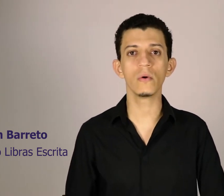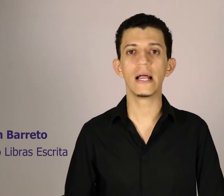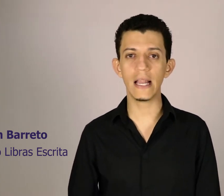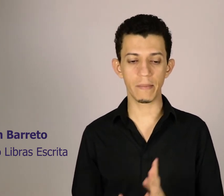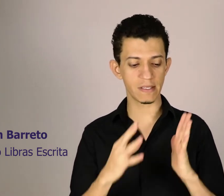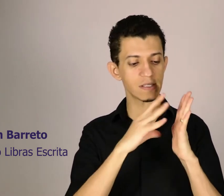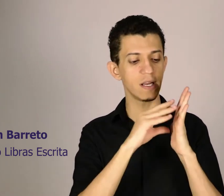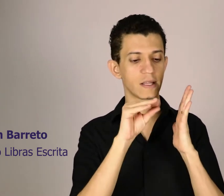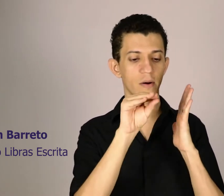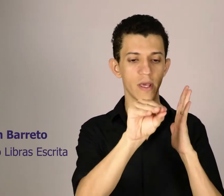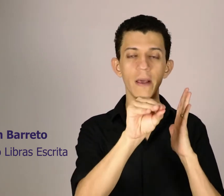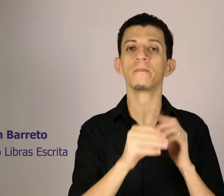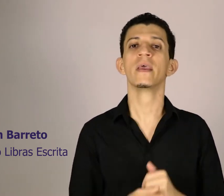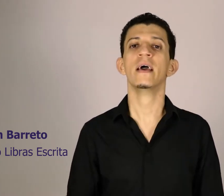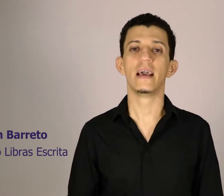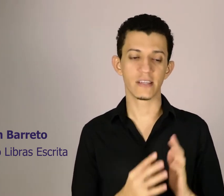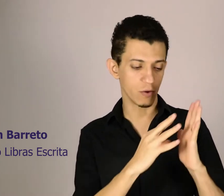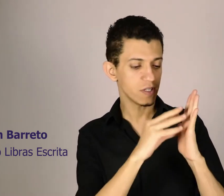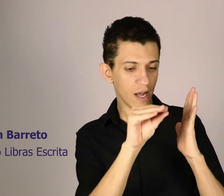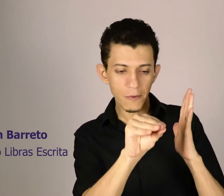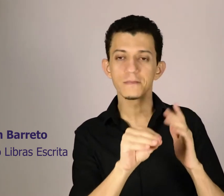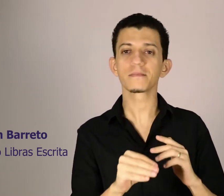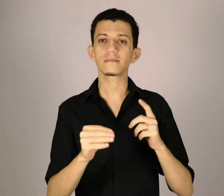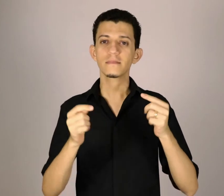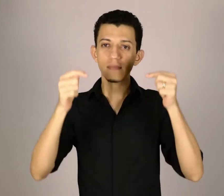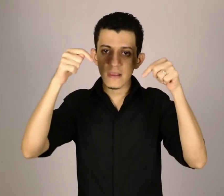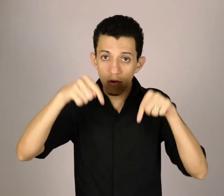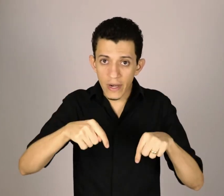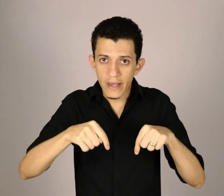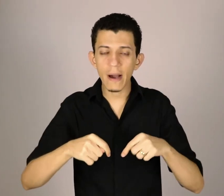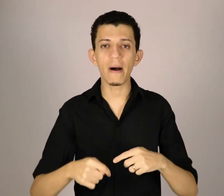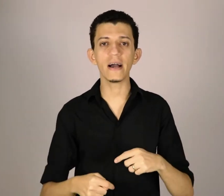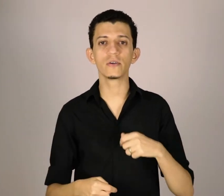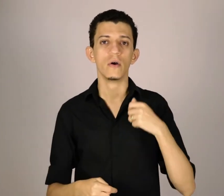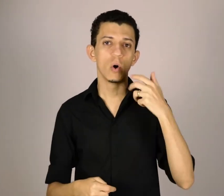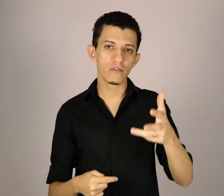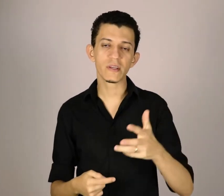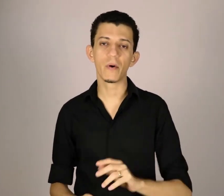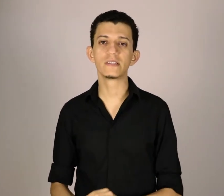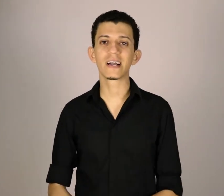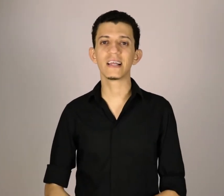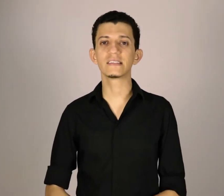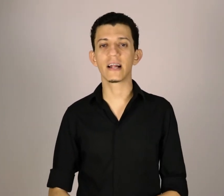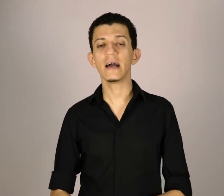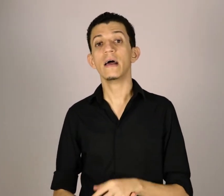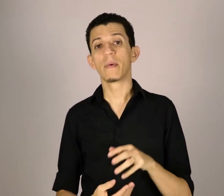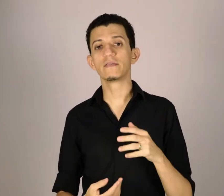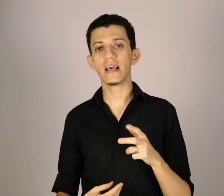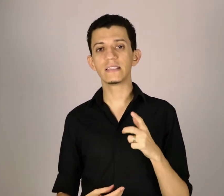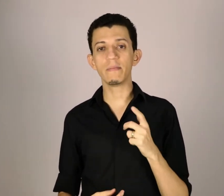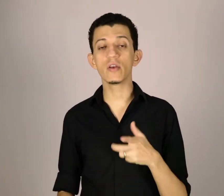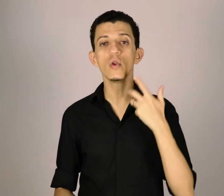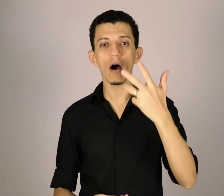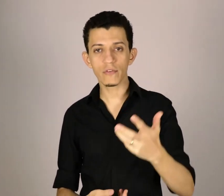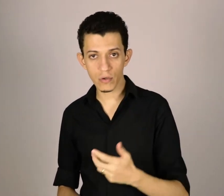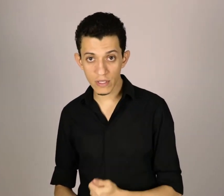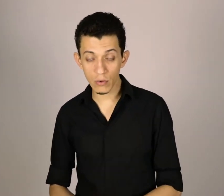Libras Escrita, ok? Esse aqui é o sinal, tem um link aqui abaixo, onde você pode se cadastrar para você receber novos conteúdos